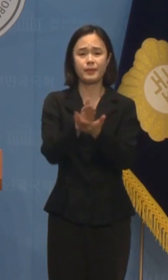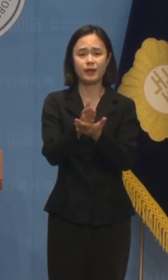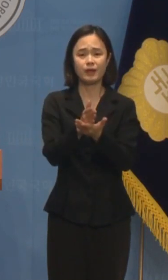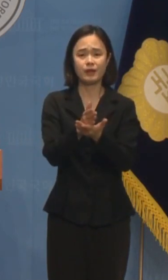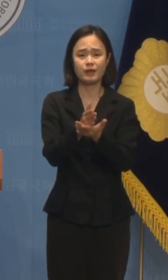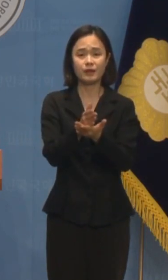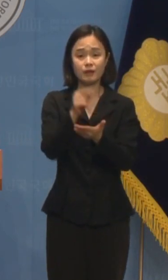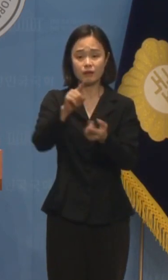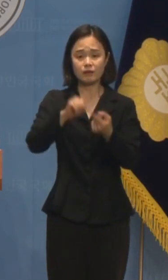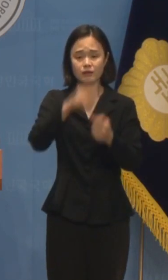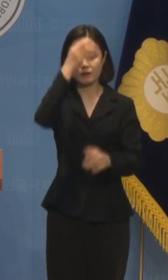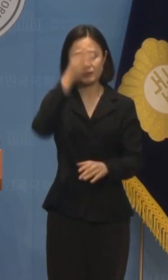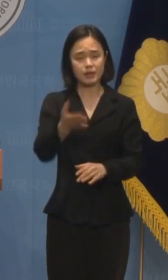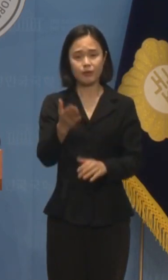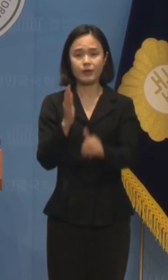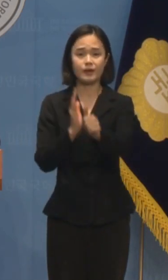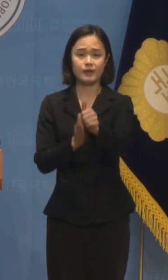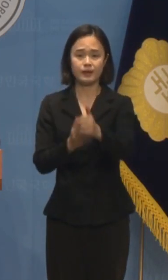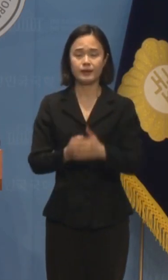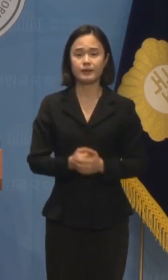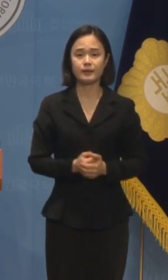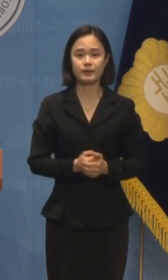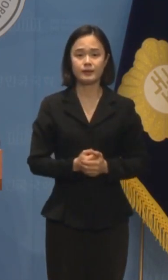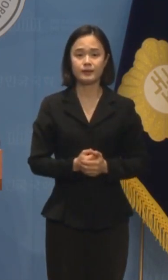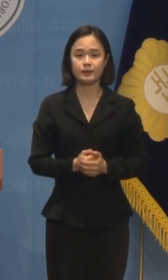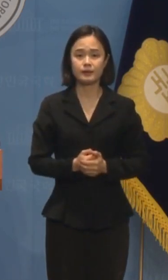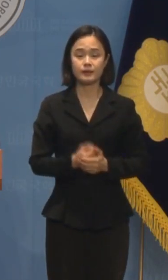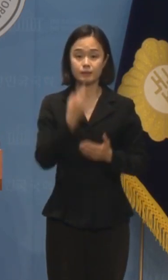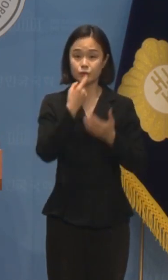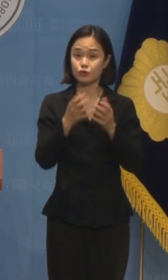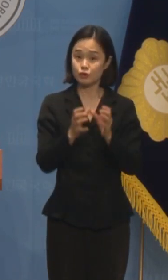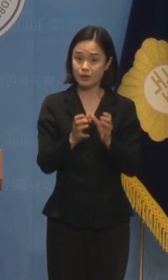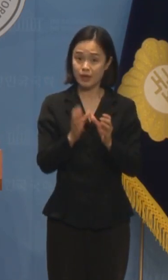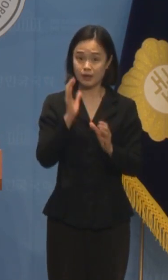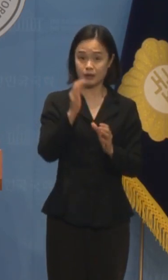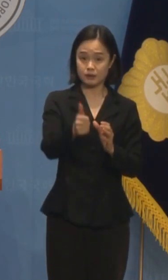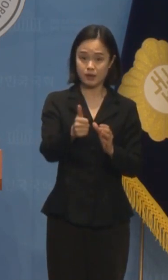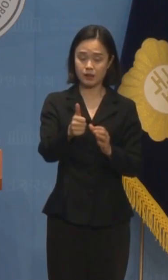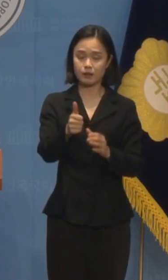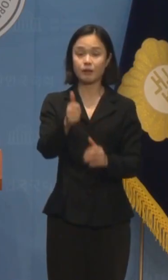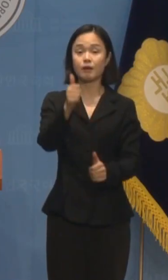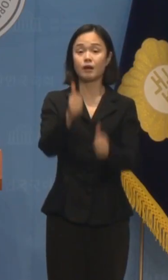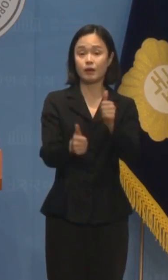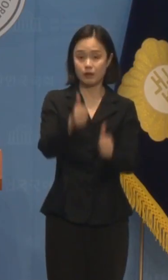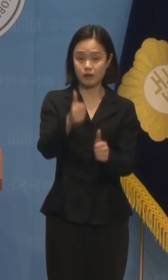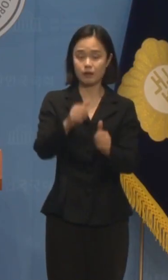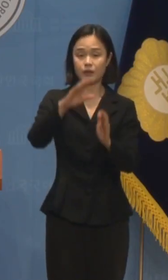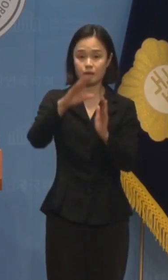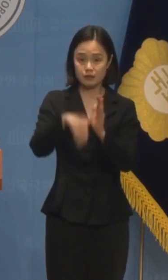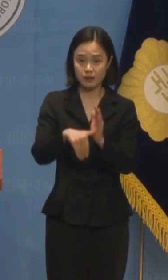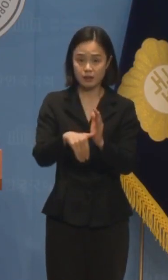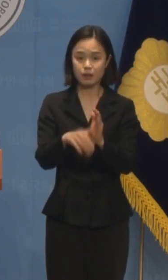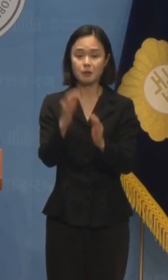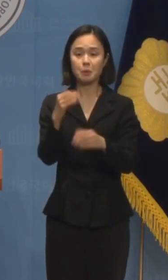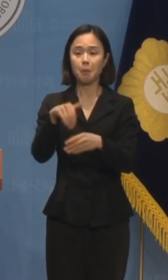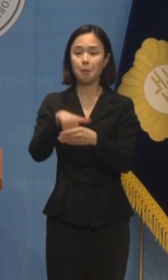민주당 전당대 동봉투 운운 사건에 대한 검찰 수사 관련